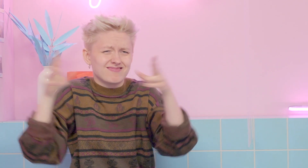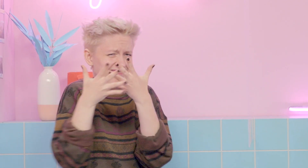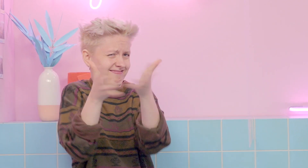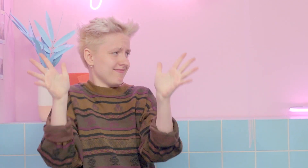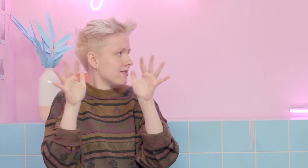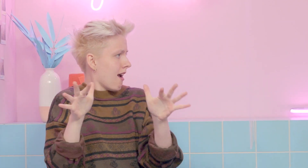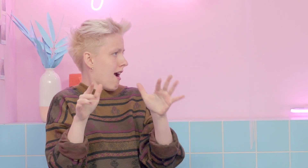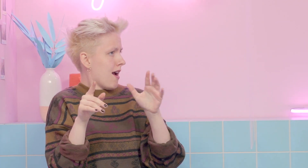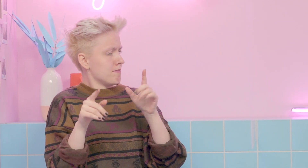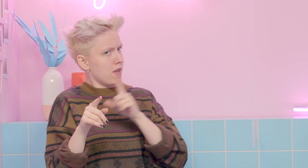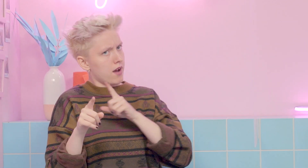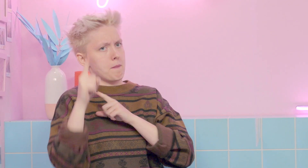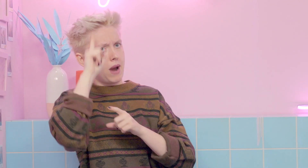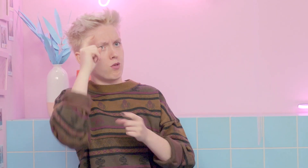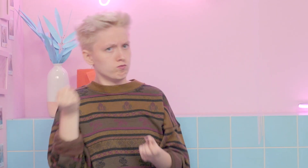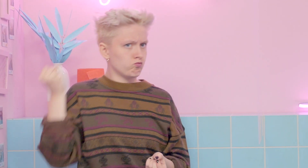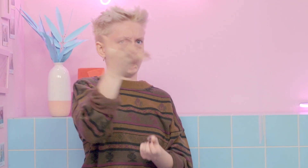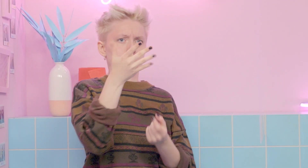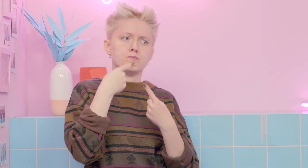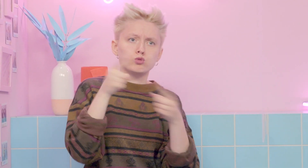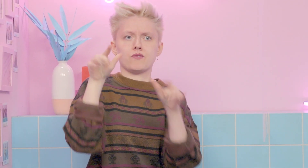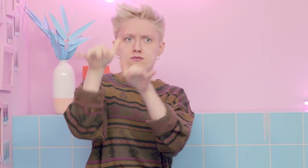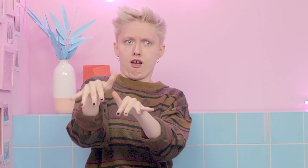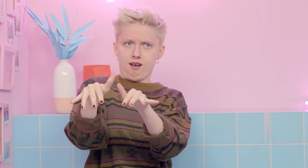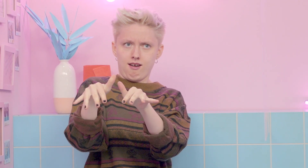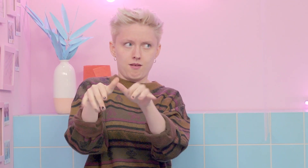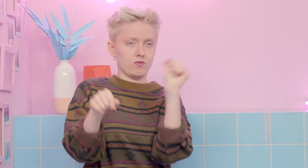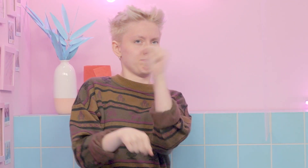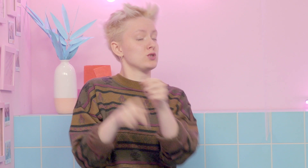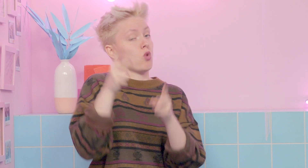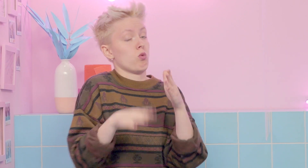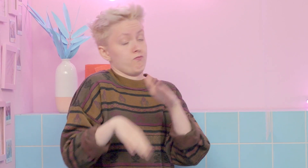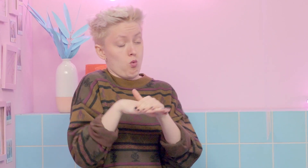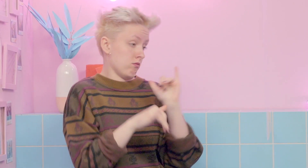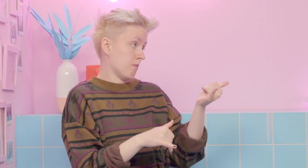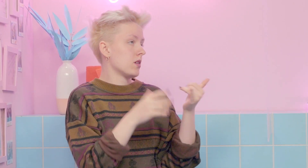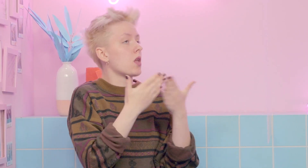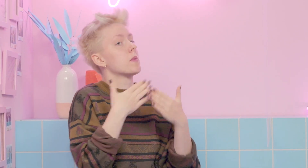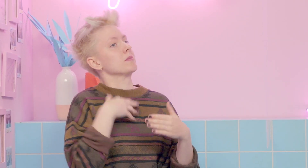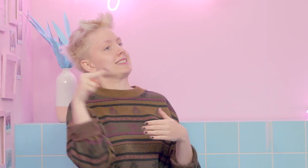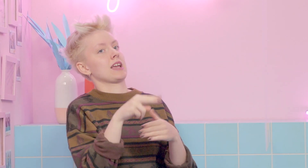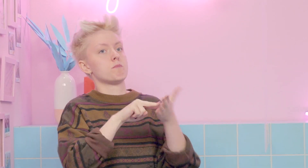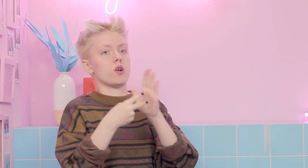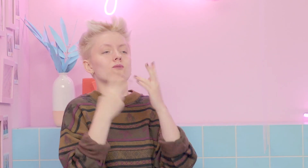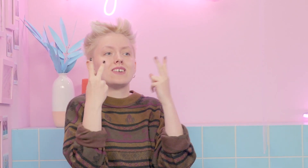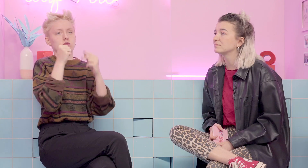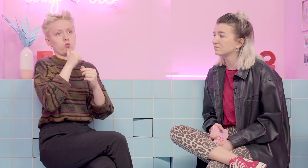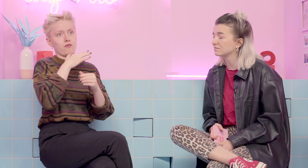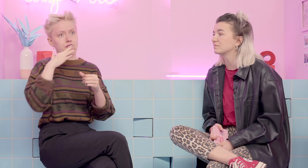politischen Themen aller Art. Wo ich denke, hey, wir haben auch Meinungen und Botschaften, die einfach überhaupt nicht ankommen. Das ist total schade. Und ich denke, daher ist es total wichtig, dass in der